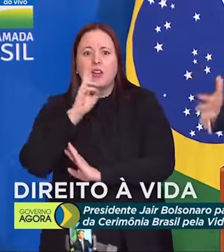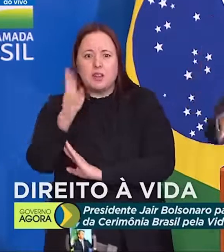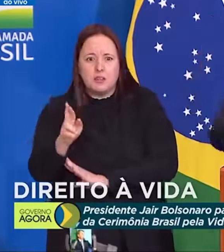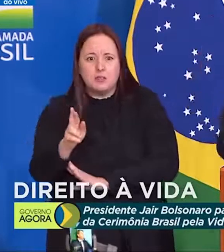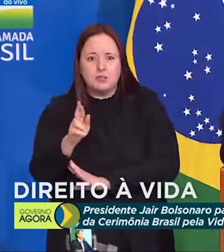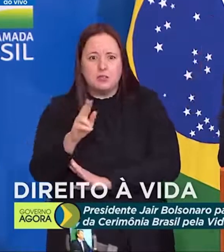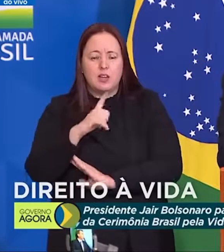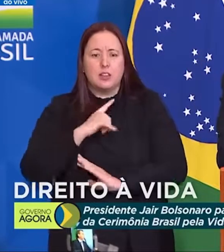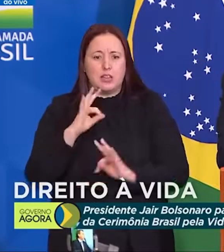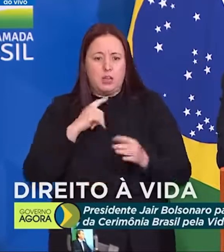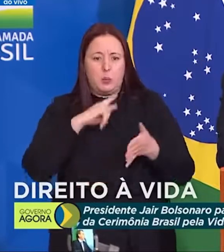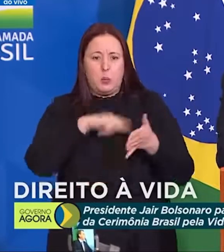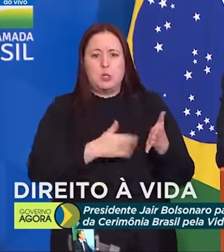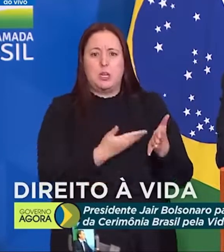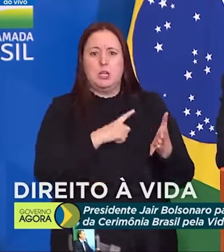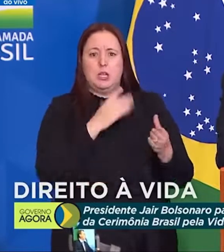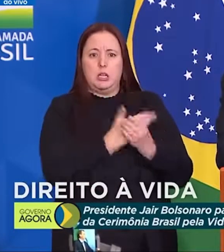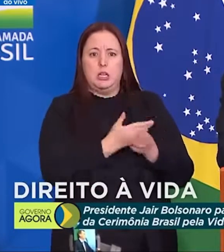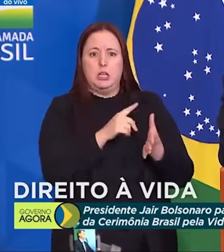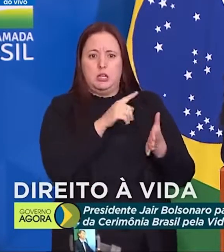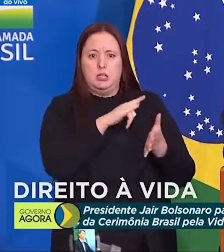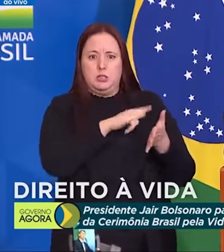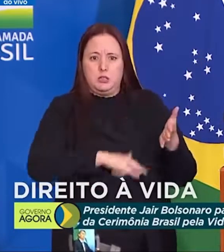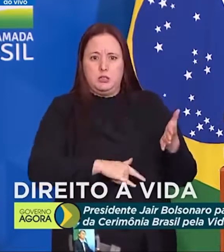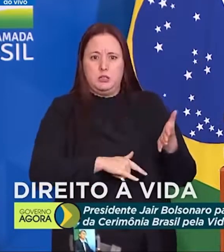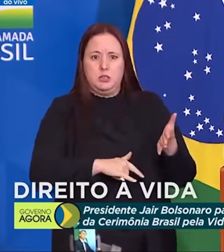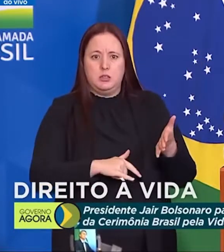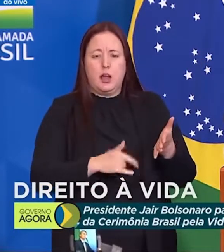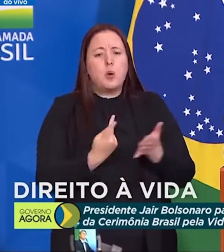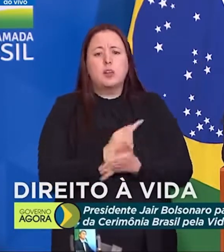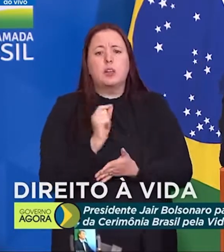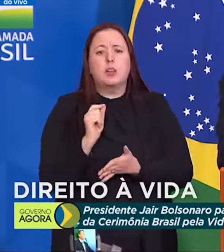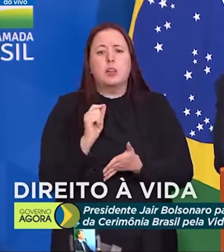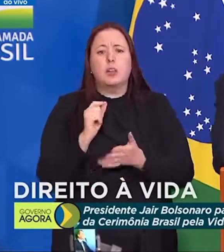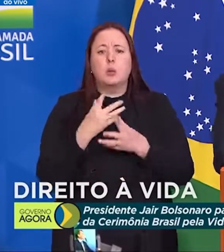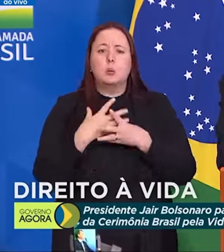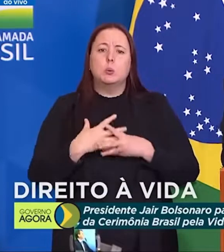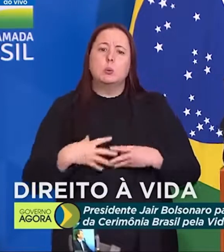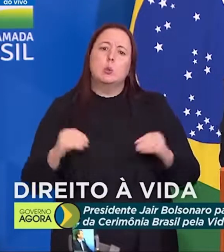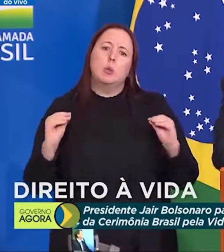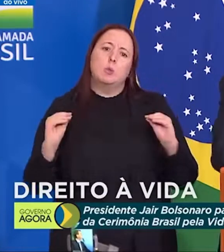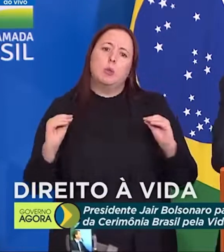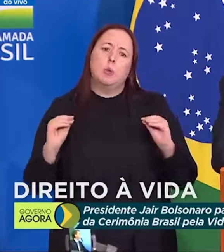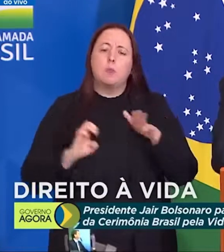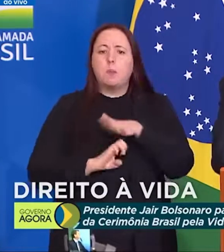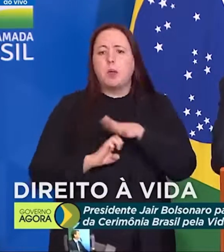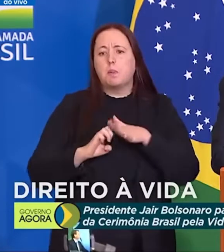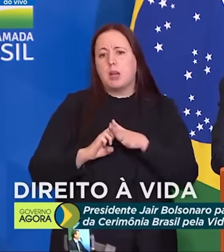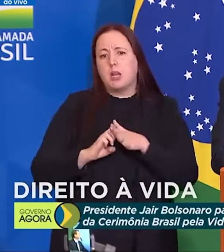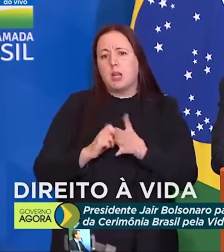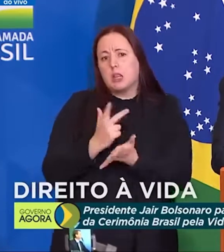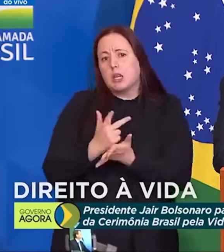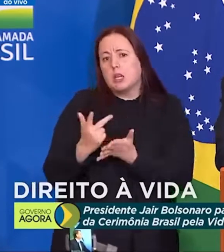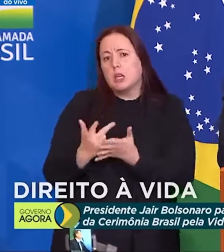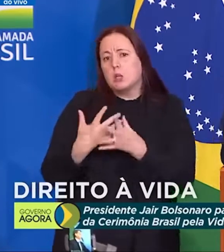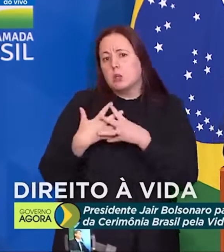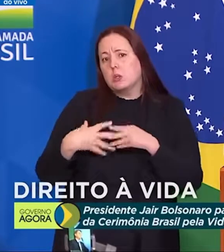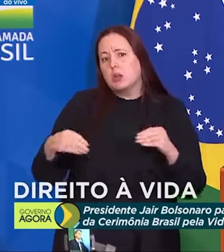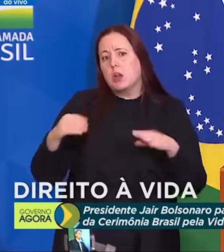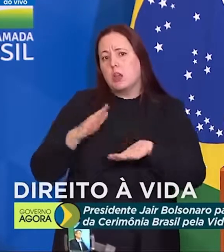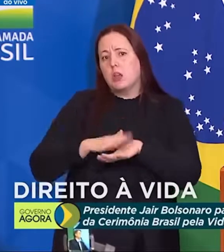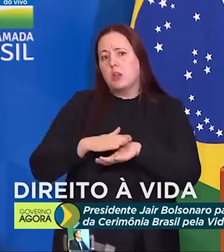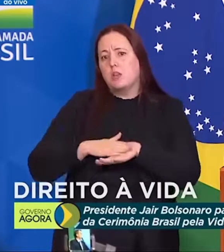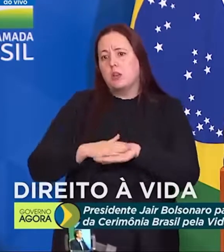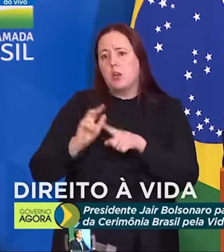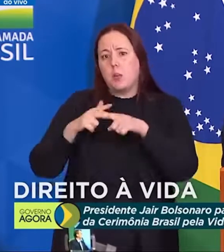está no processo, que os logs foram apagados por uma firma terceirizada que fazia